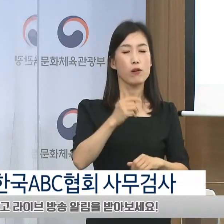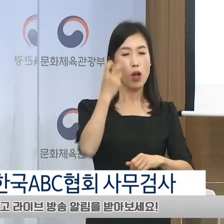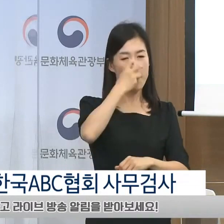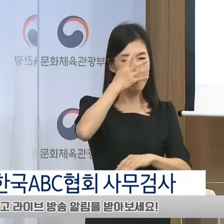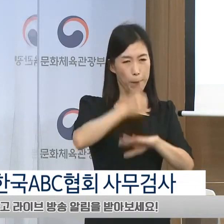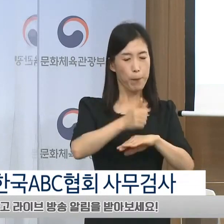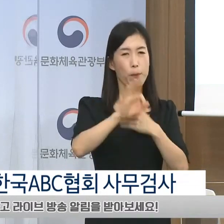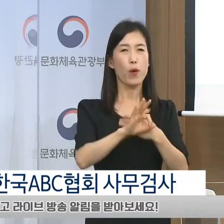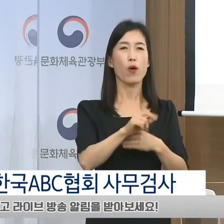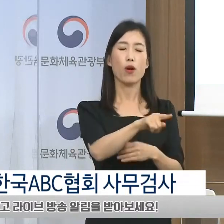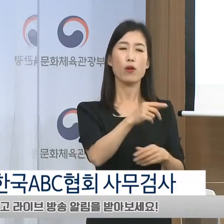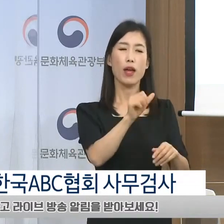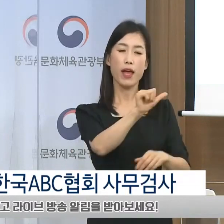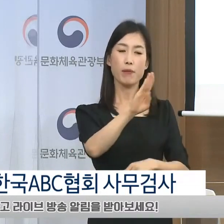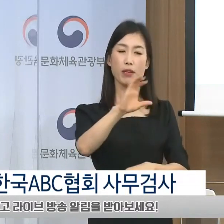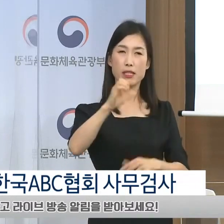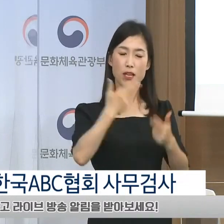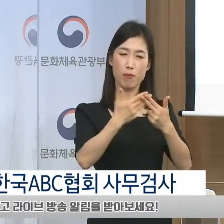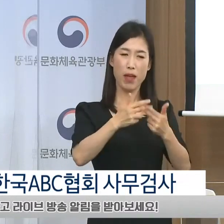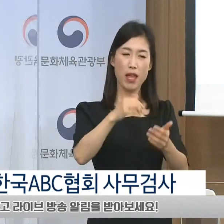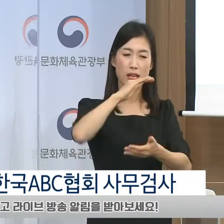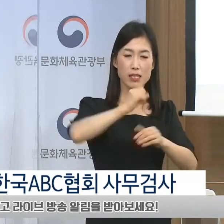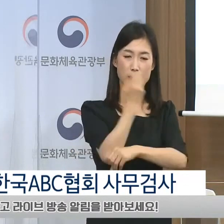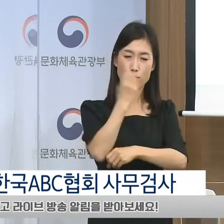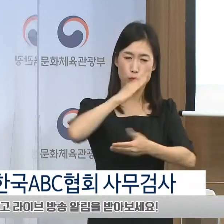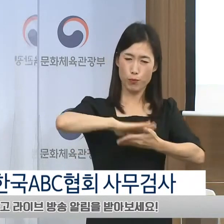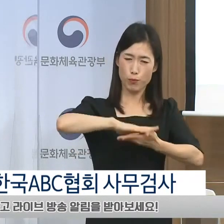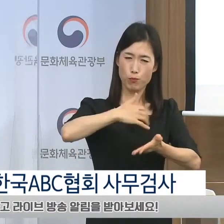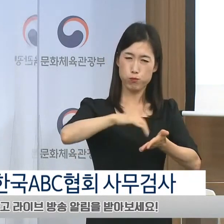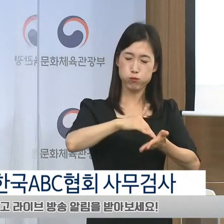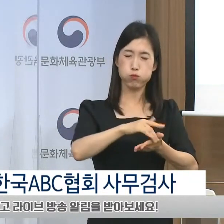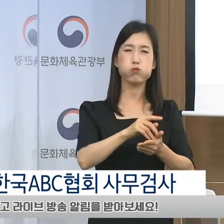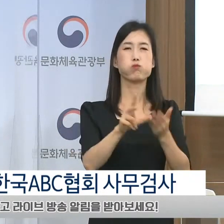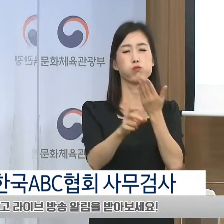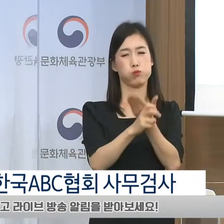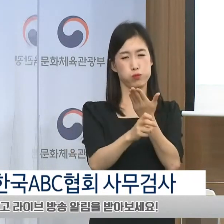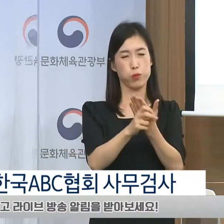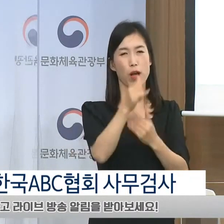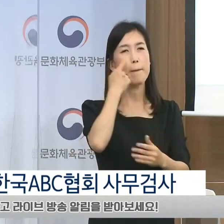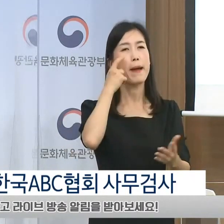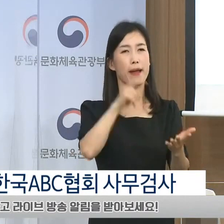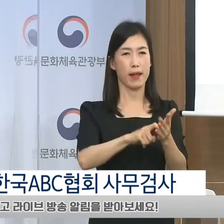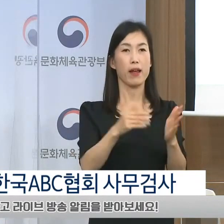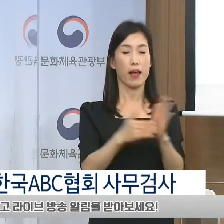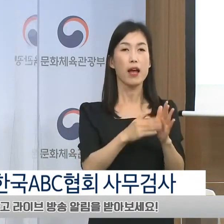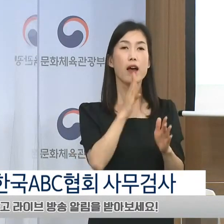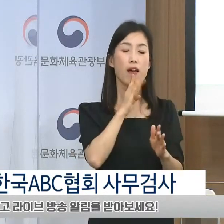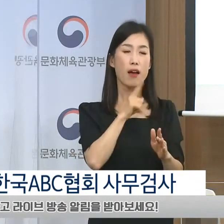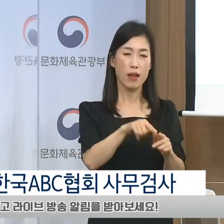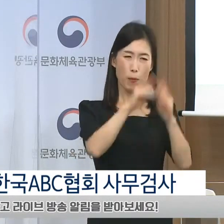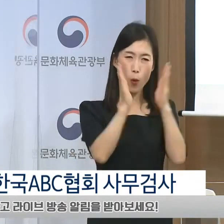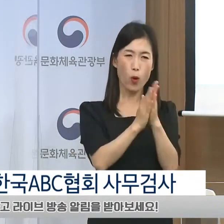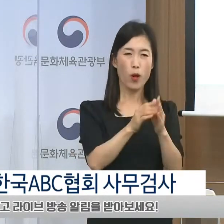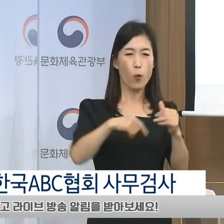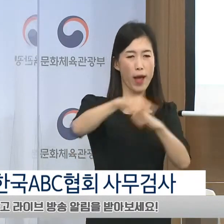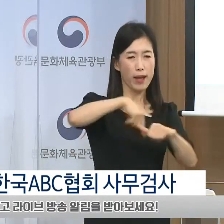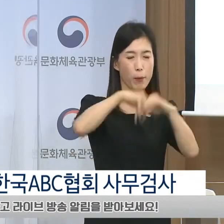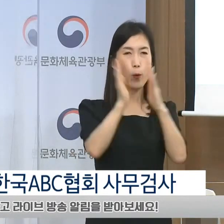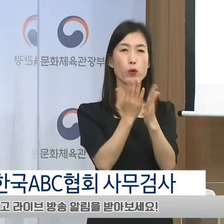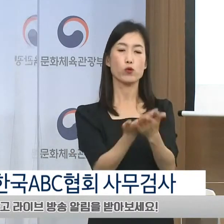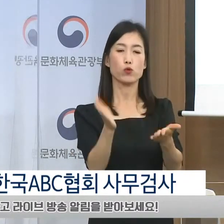과정 전반의 불투명성과 부실을 확인하고 ABC협회의 부수공사 과정 전면 개선과